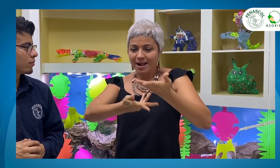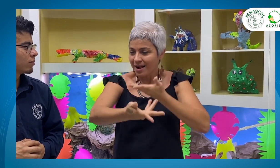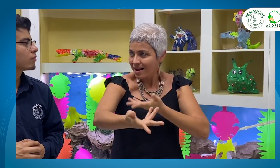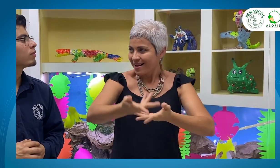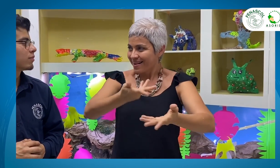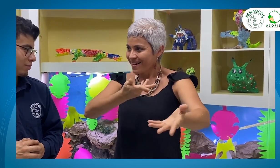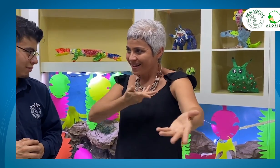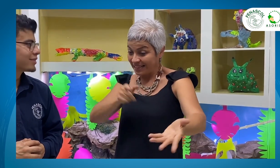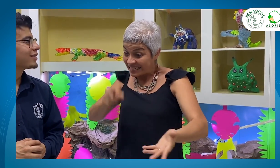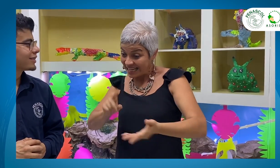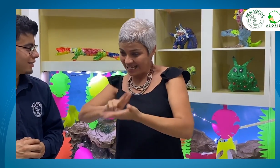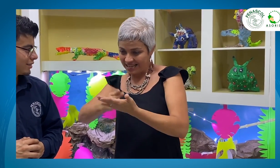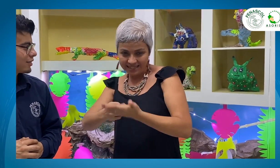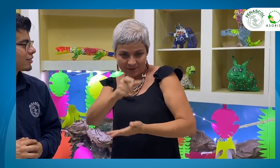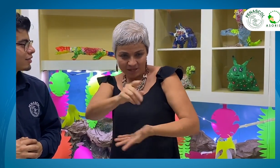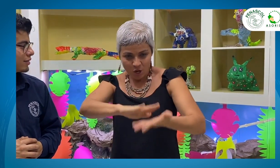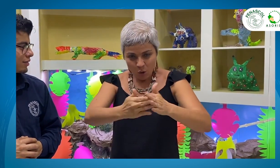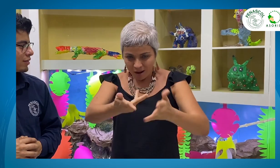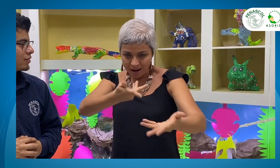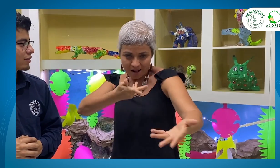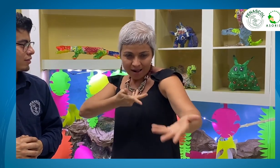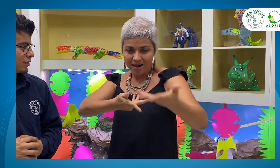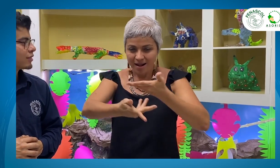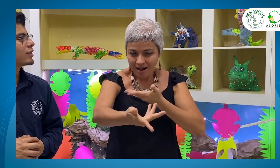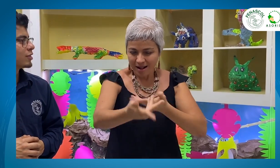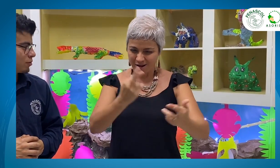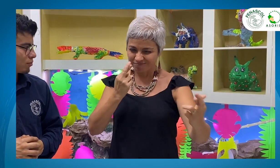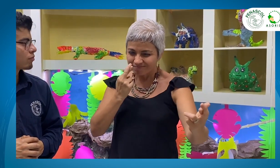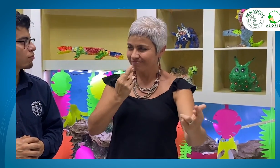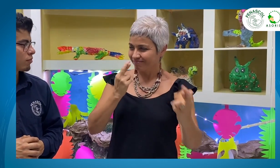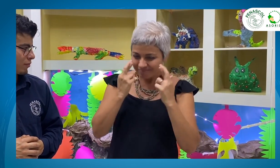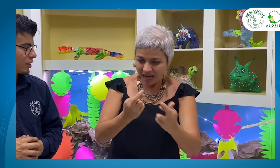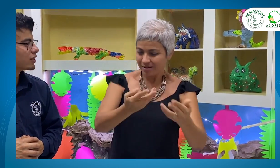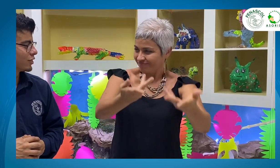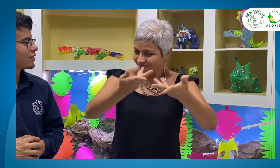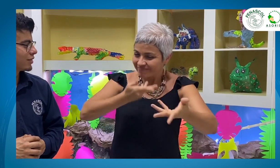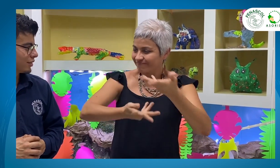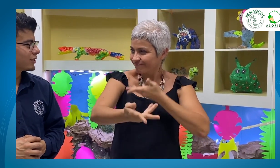Por medio del diálogo entre intérpretes y comunidad sorda, reconocer y generar unidad.